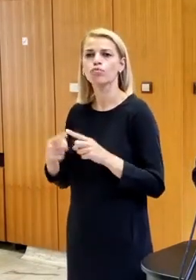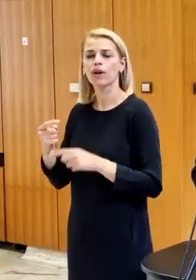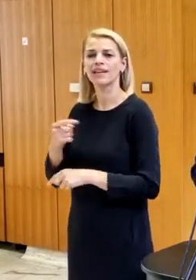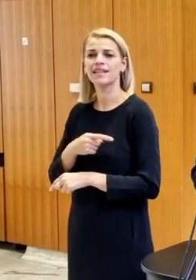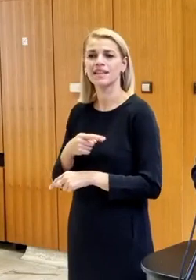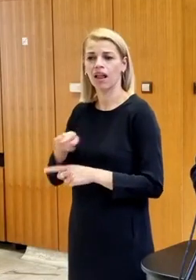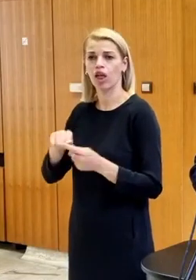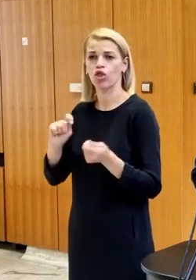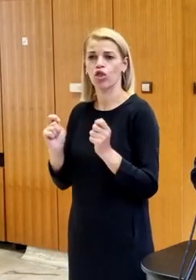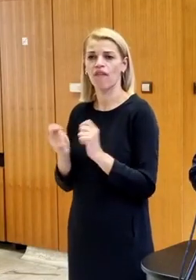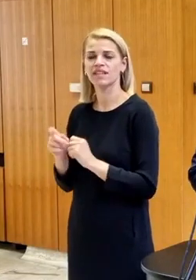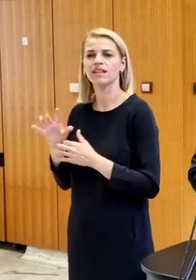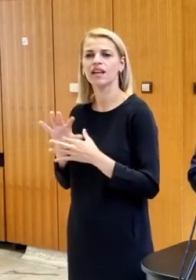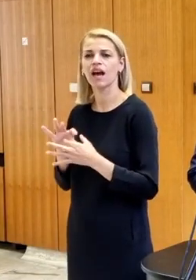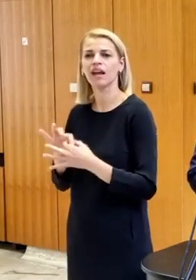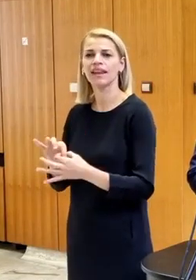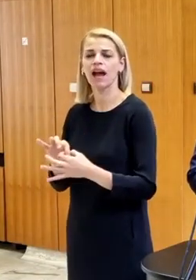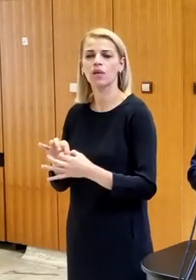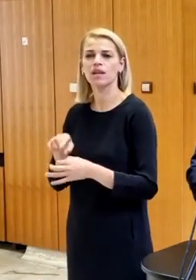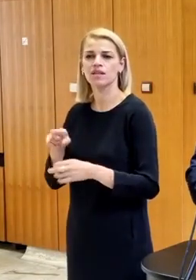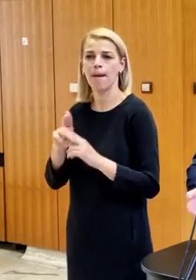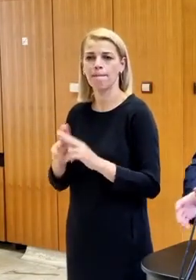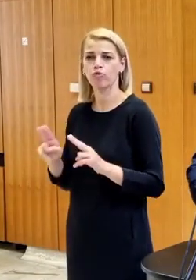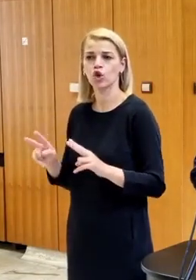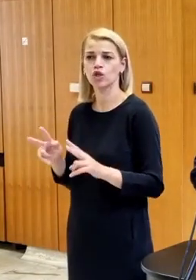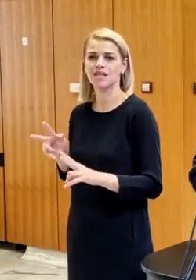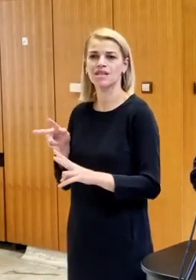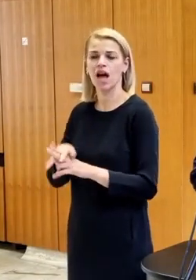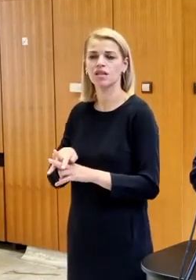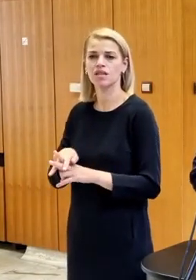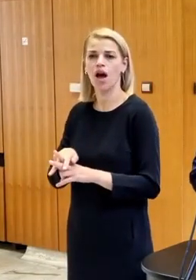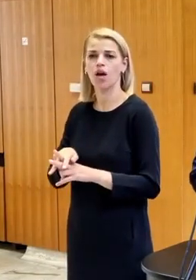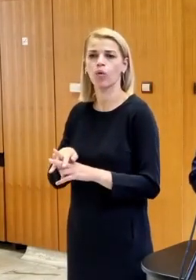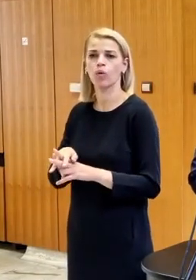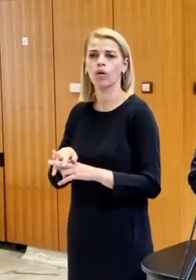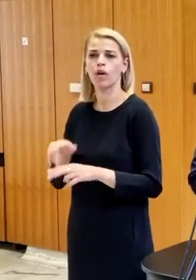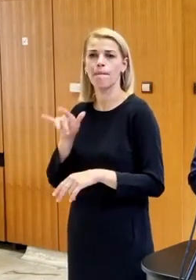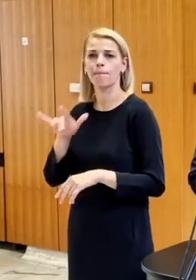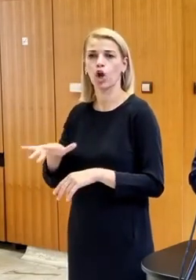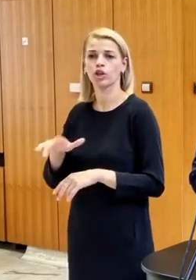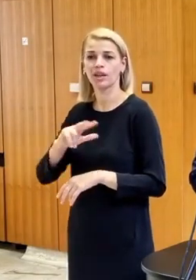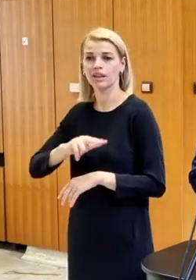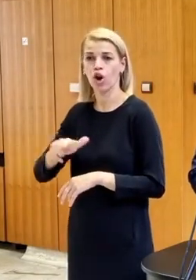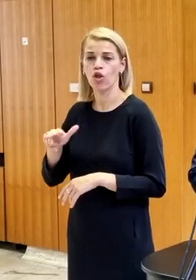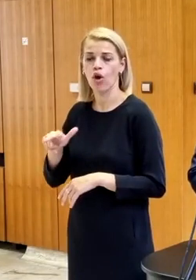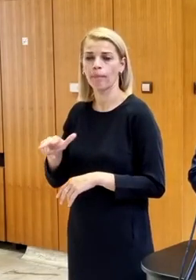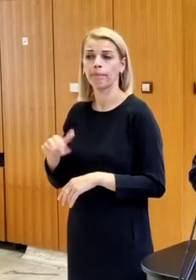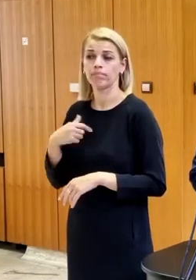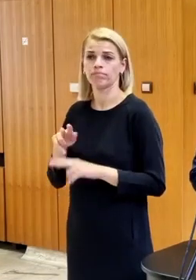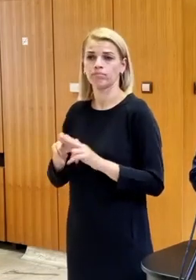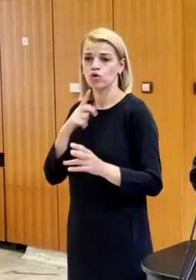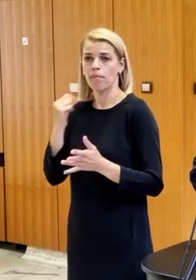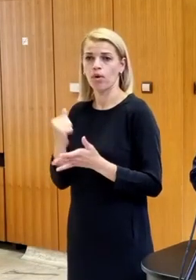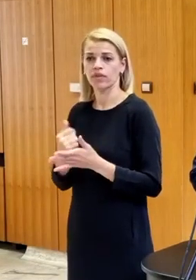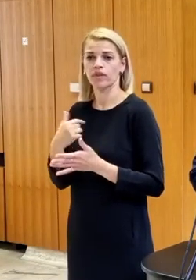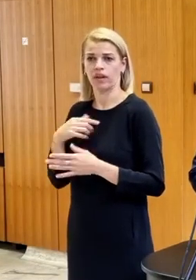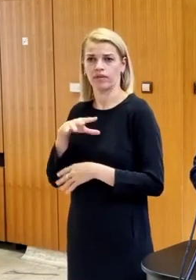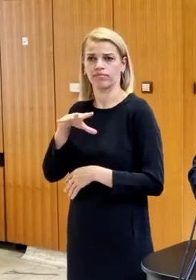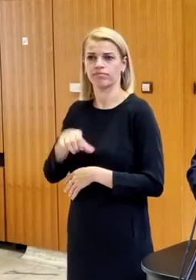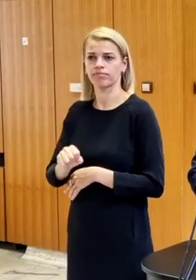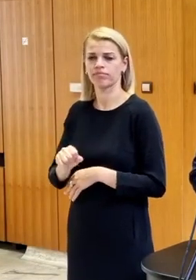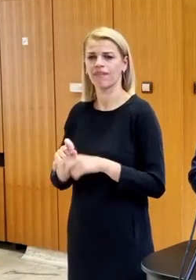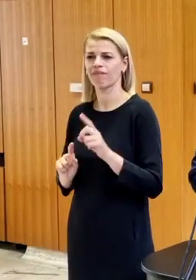silách novelizácia týkajúca sa možnosti zásahu proti dronom. Môžem potvrdiť, že sme zachytili